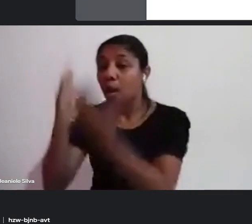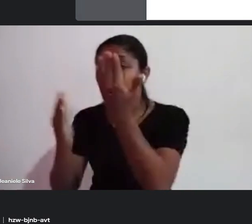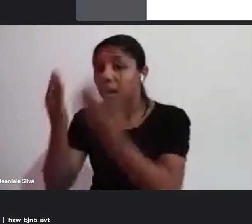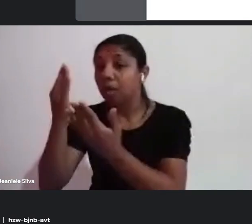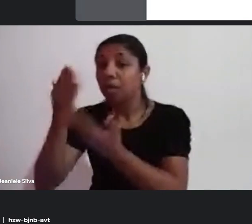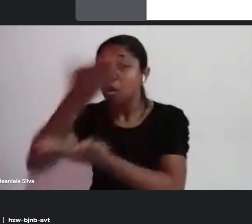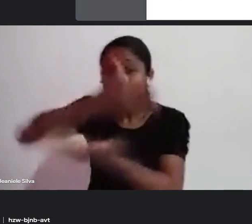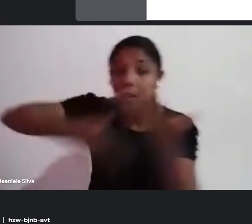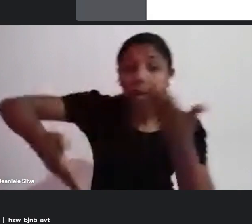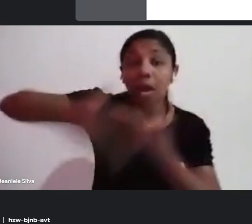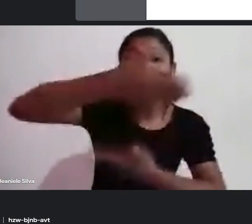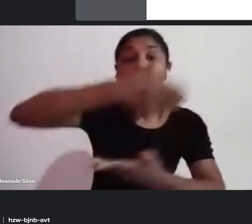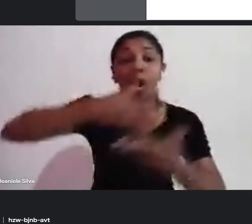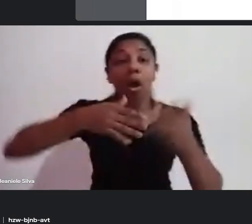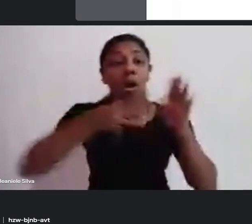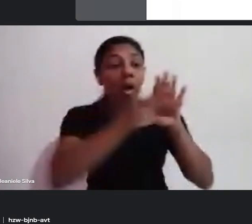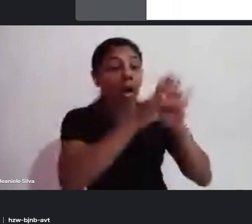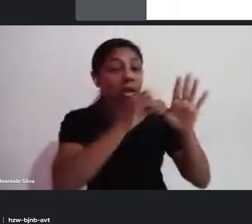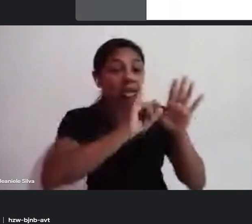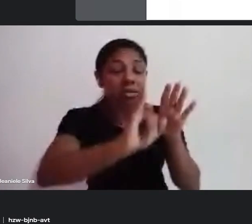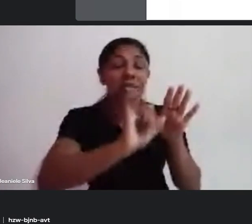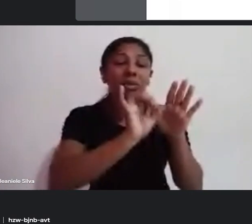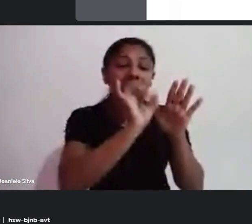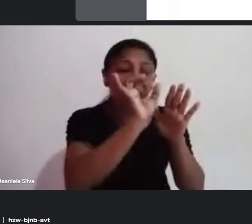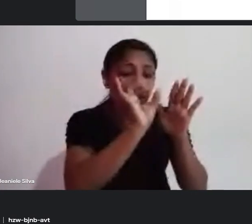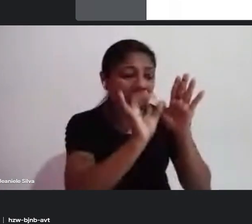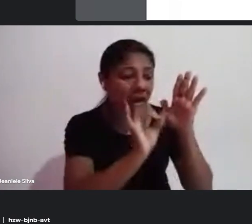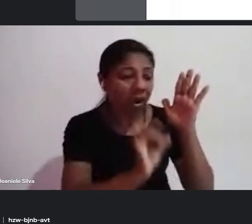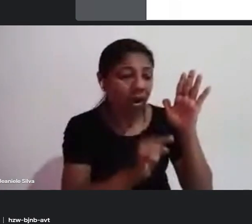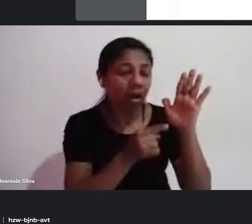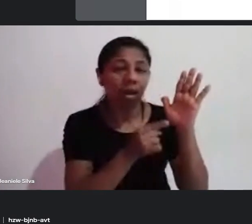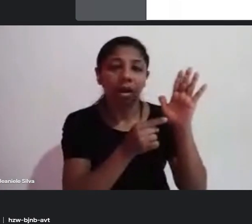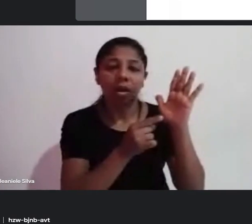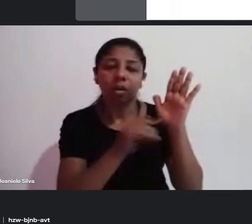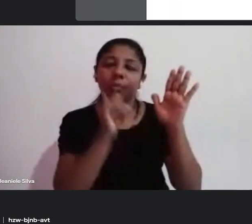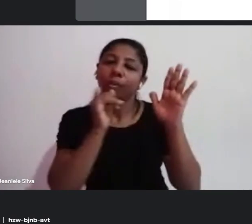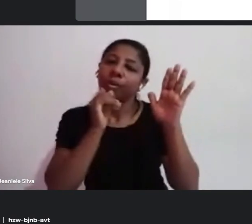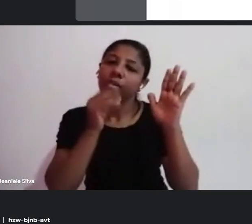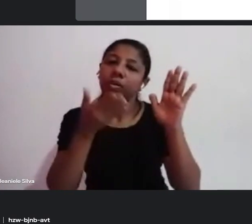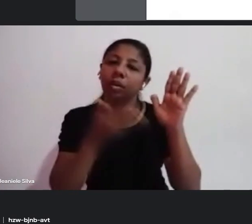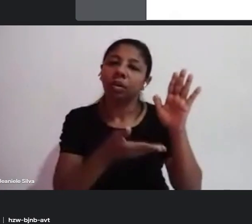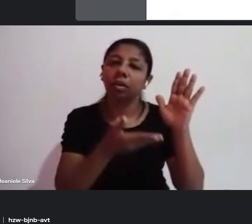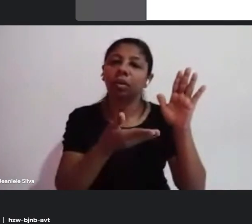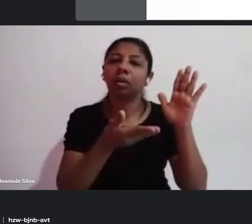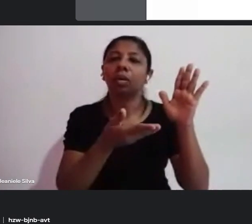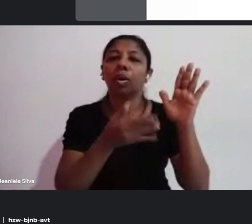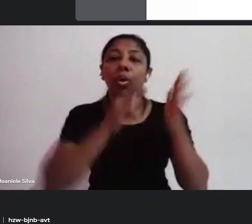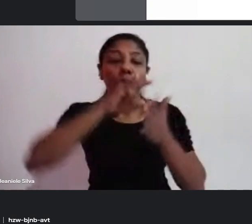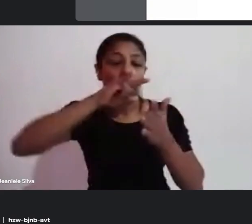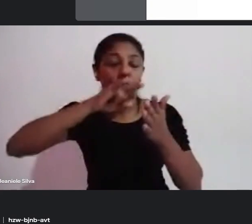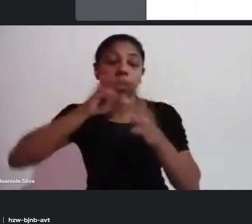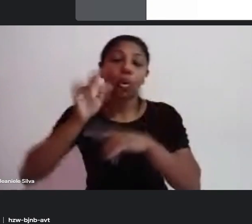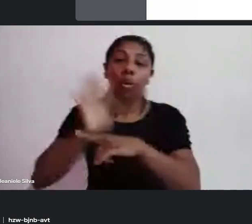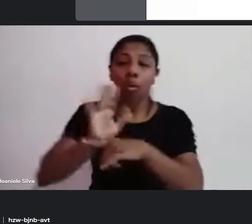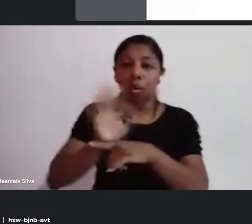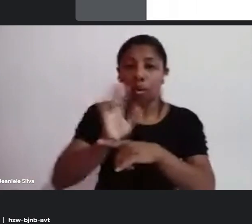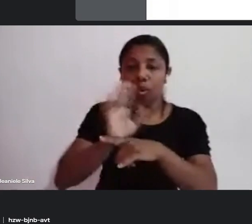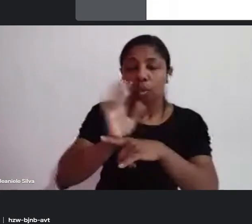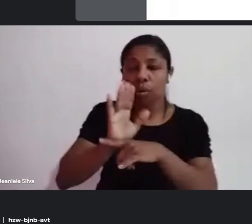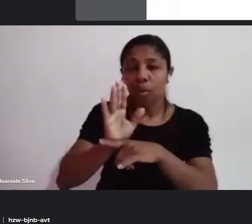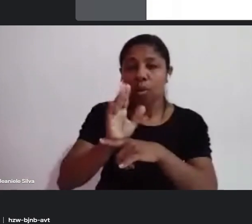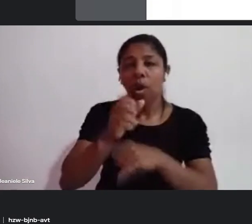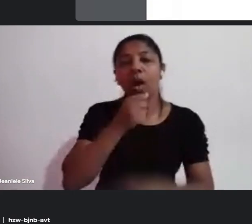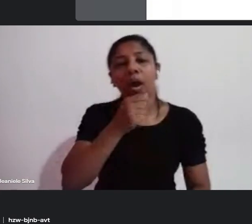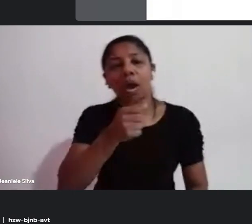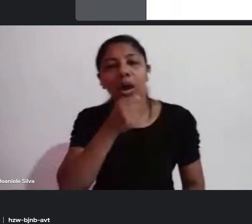incisos. E aí, só se passar para Arthur, só deixando claro aqui, por exemplo, na parte do documentário, vocês poderem fazer documentário